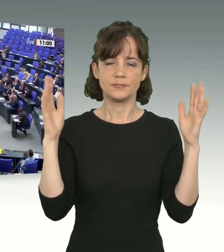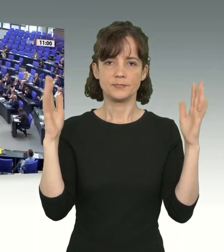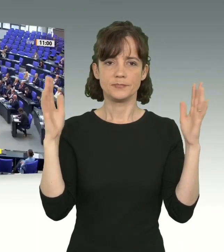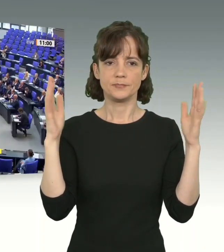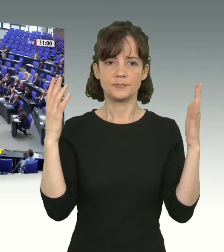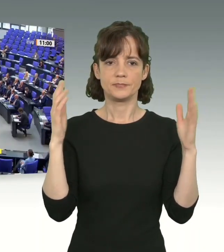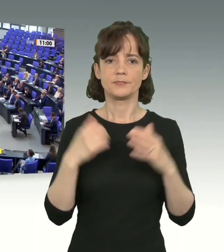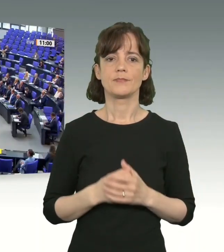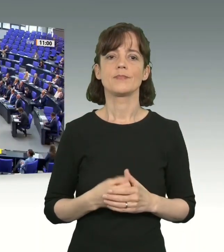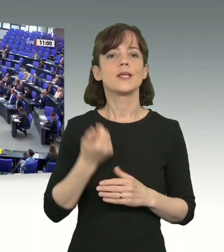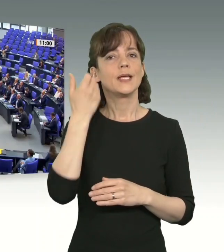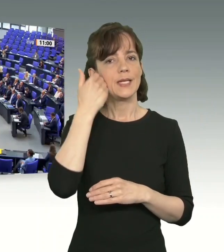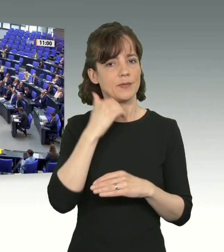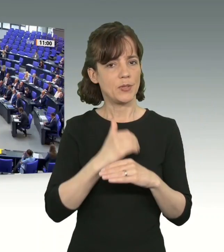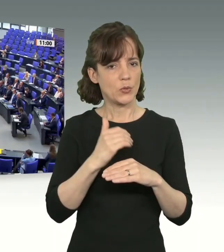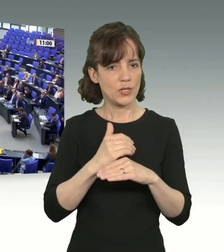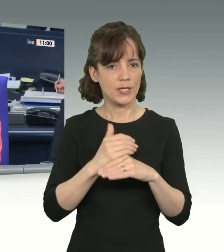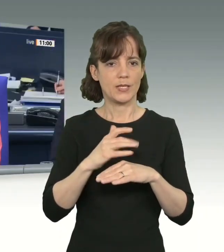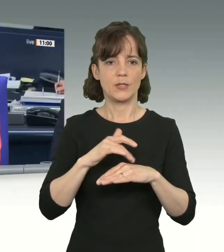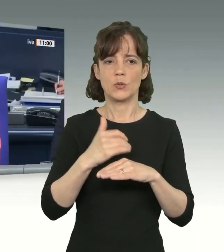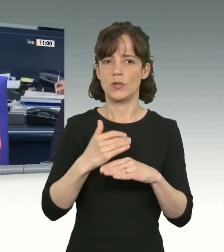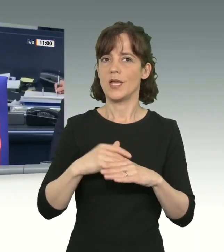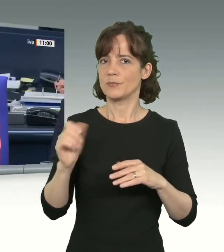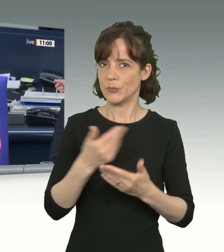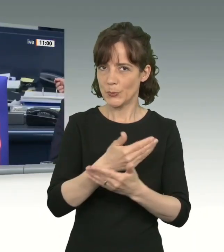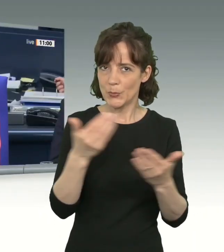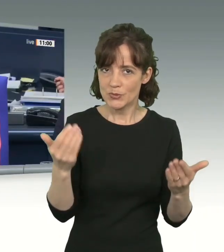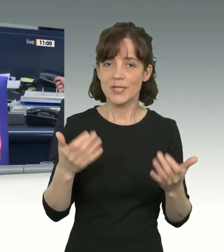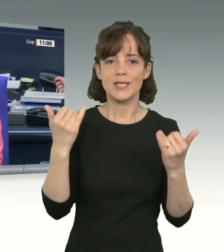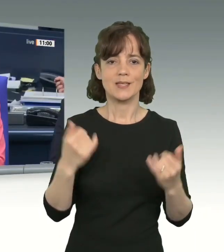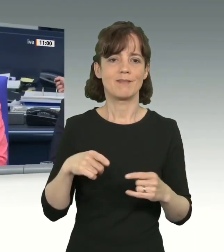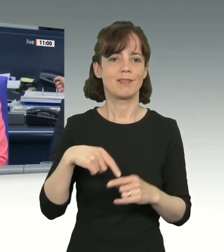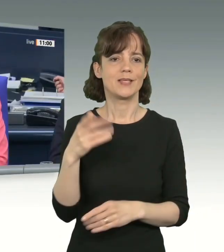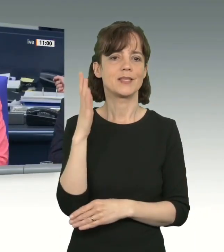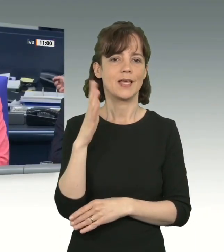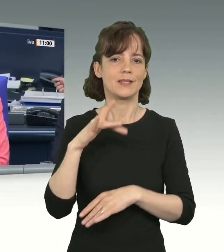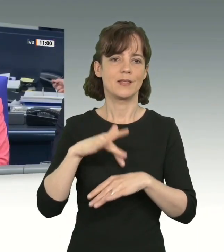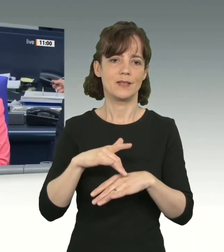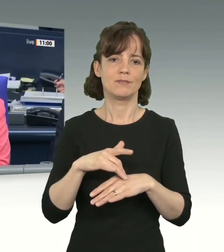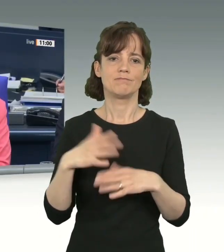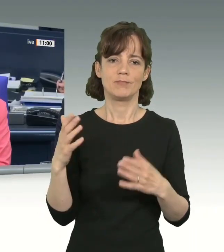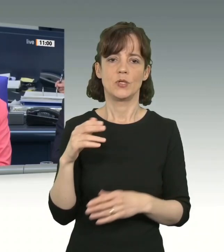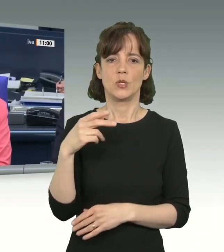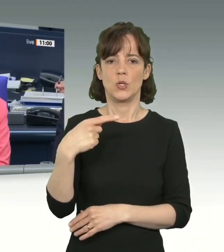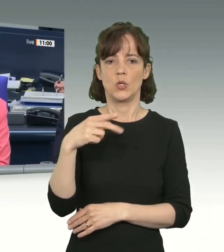Liebe Kolleginnen und Kollegen, ich grüße Sie erst einmal ganz herzlich und gebe das Wort an Gülistan Yüksel für die SPD-Fraktion.